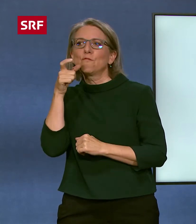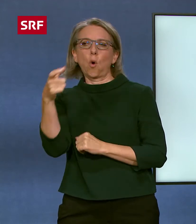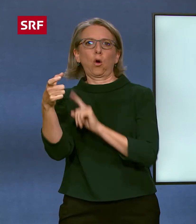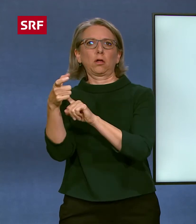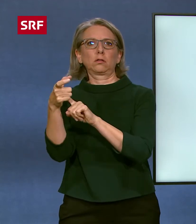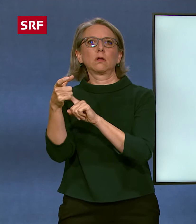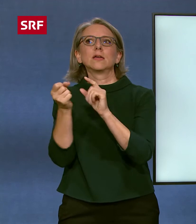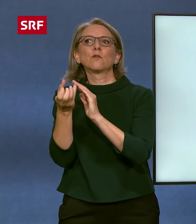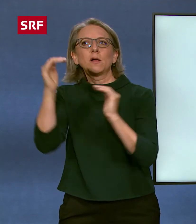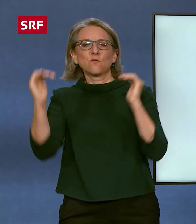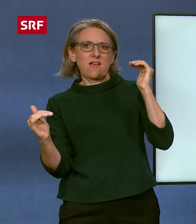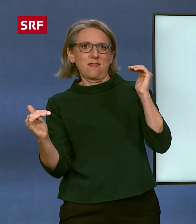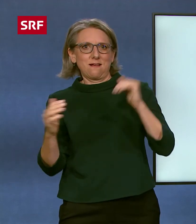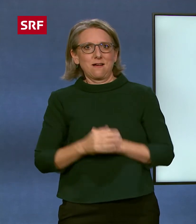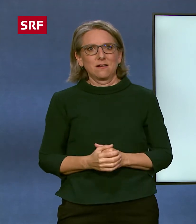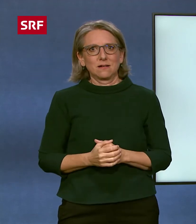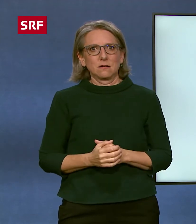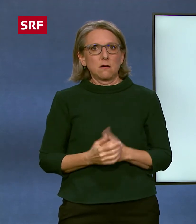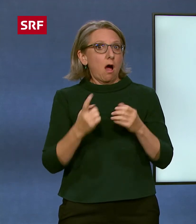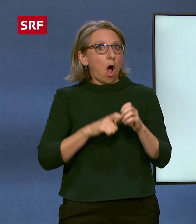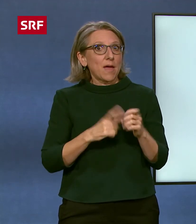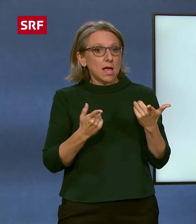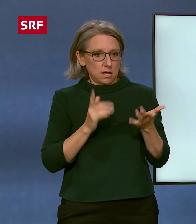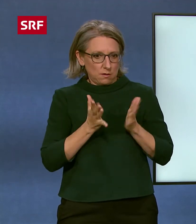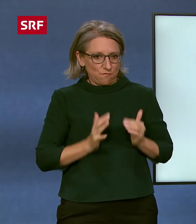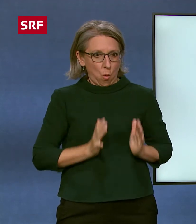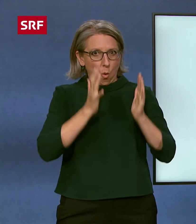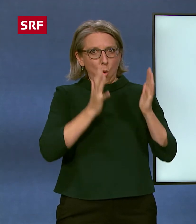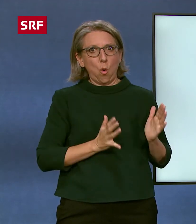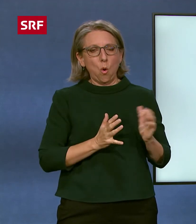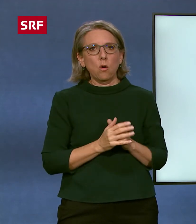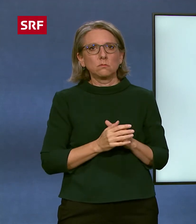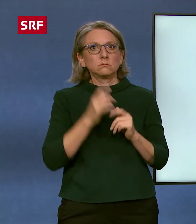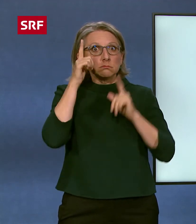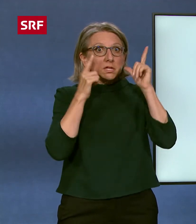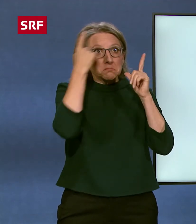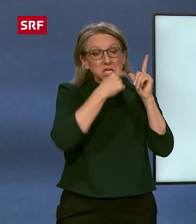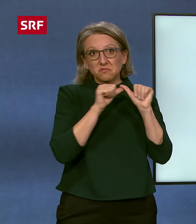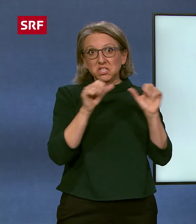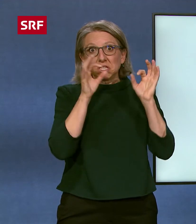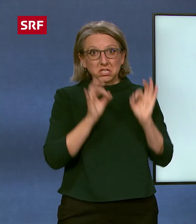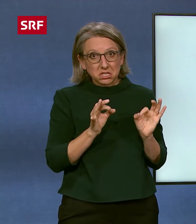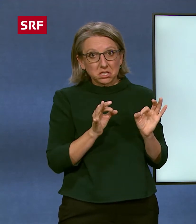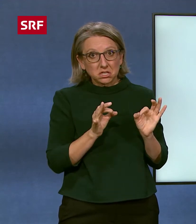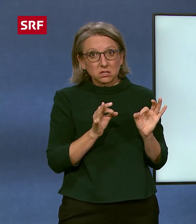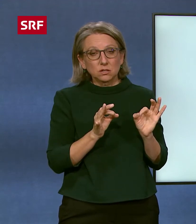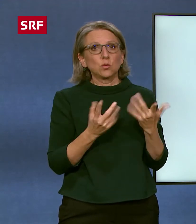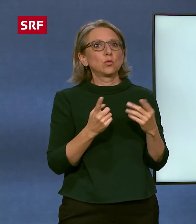Zum Beispiel je nachdem, wo genau die Hände sind, welchen Gesichtsausdruck eine Person beim Gebärden macht und welche Worte sie